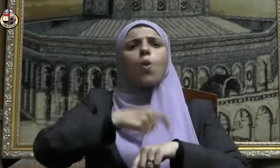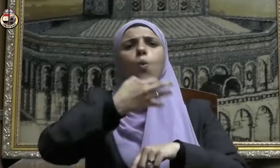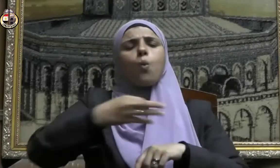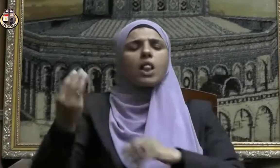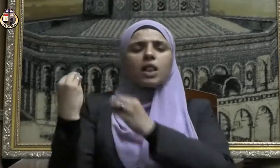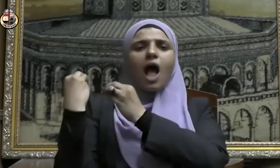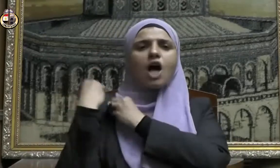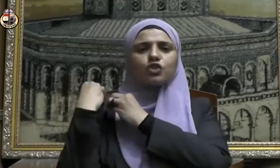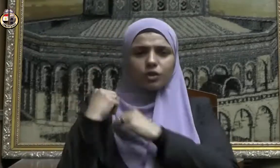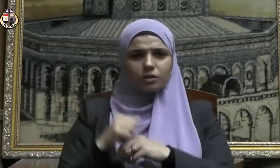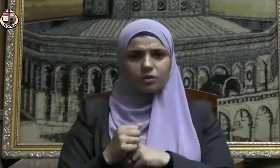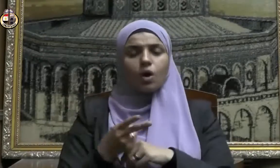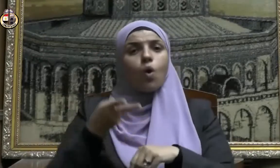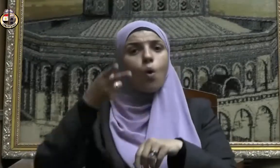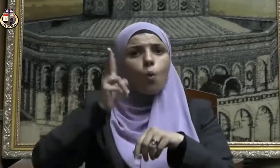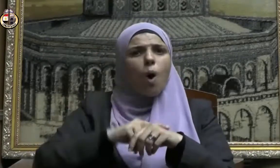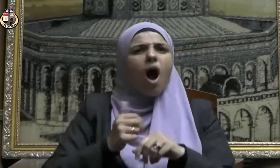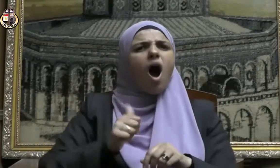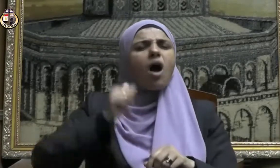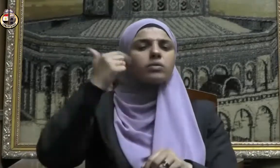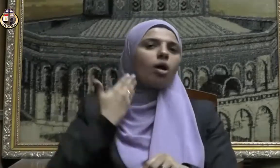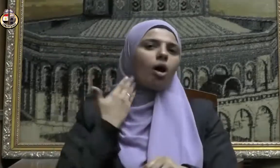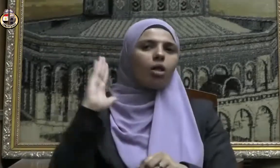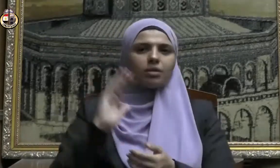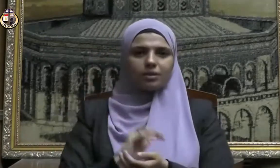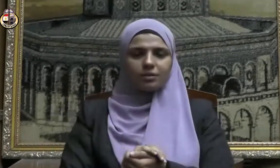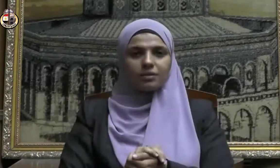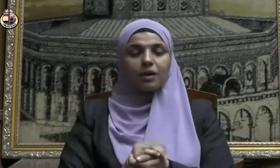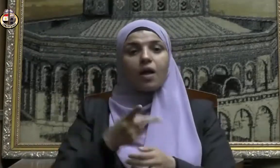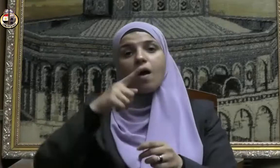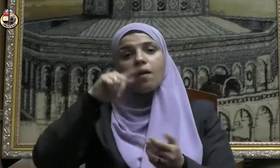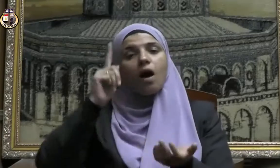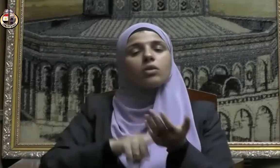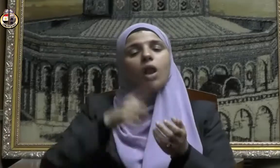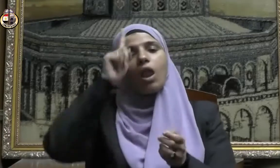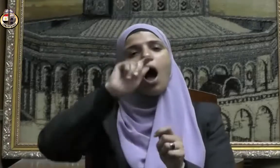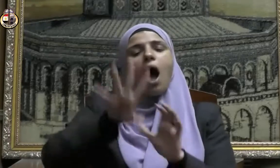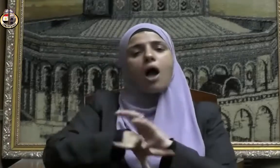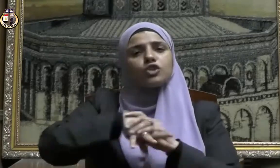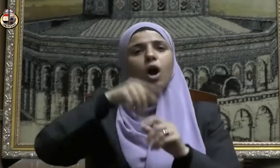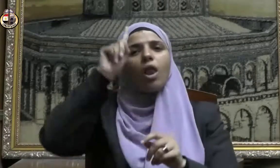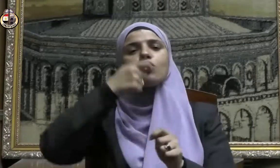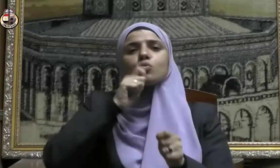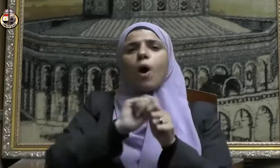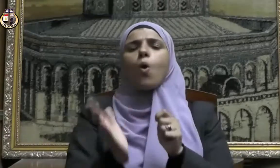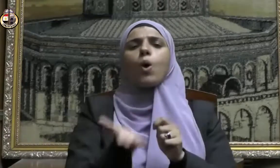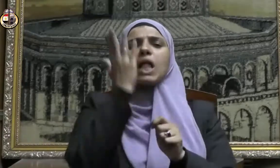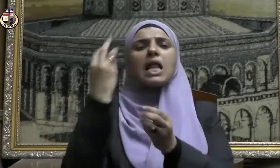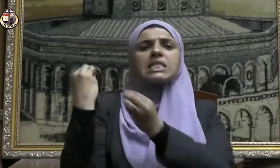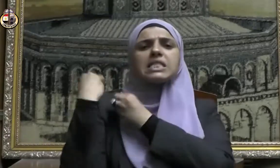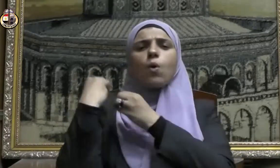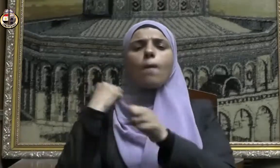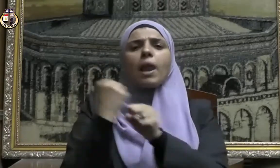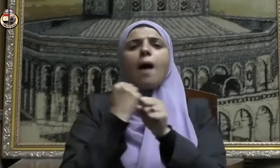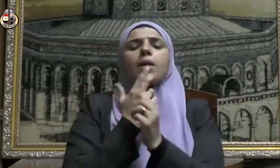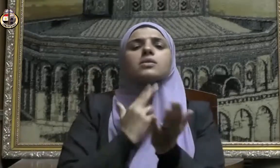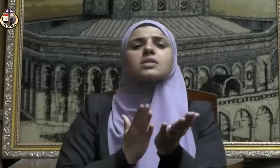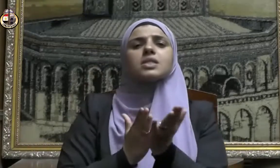أجرا وأجلها قدرا فقد جعل الله عز وجل ثواب العمل الصالح